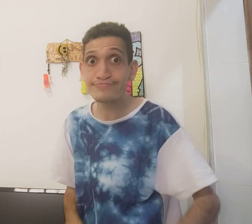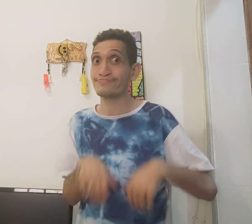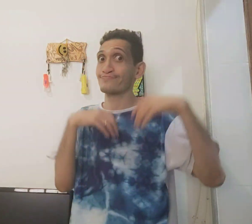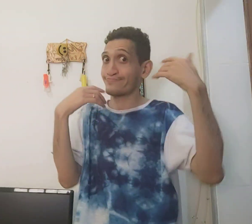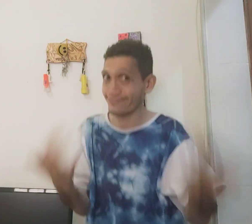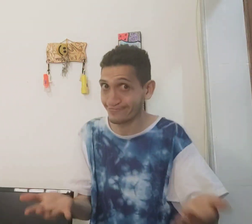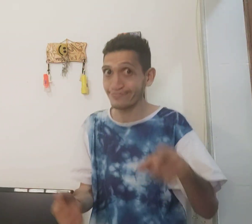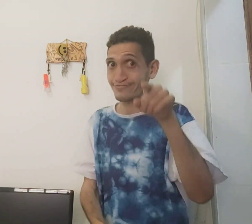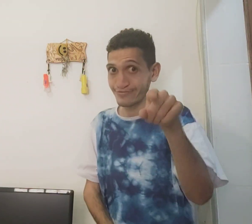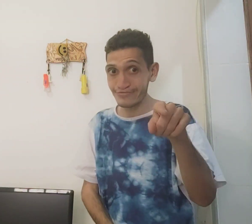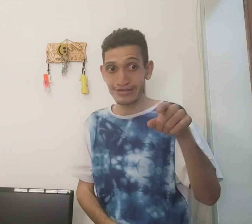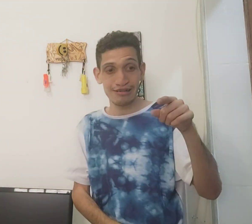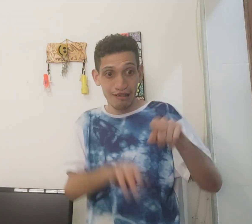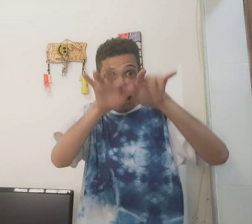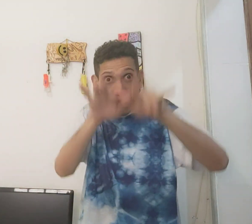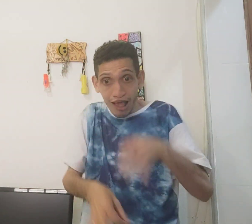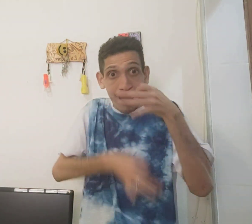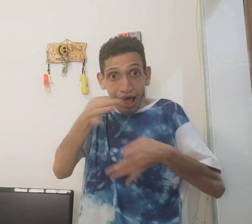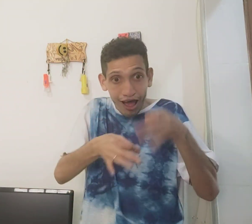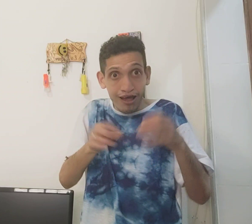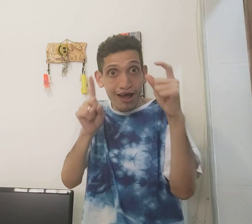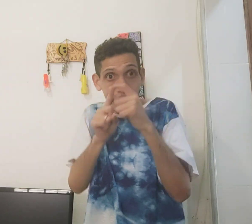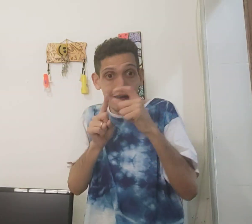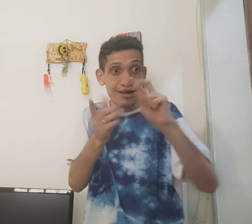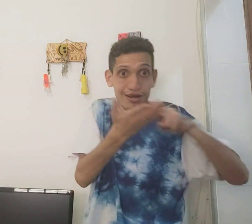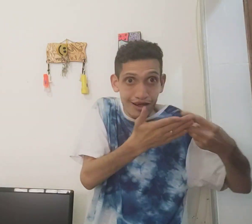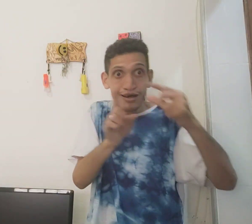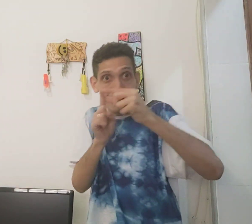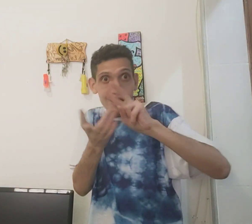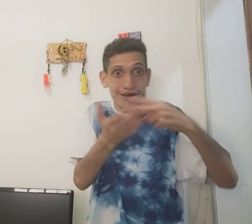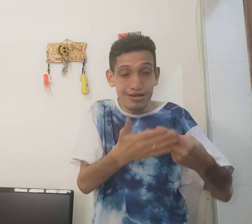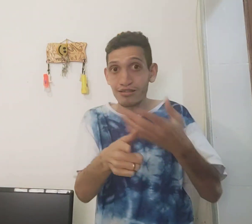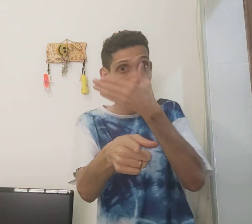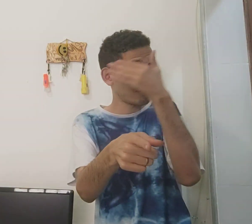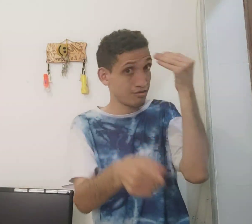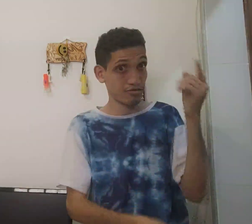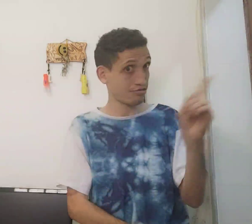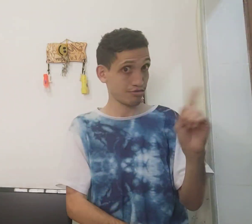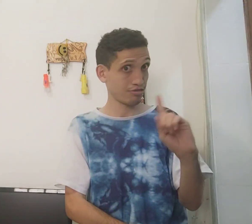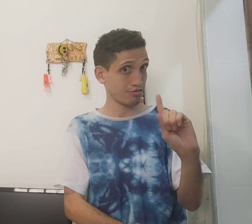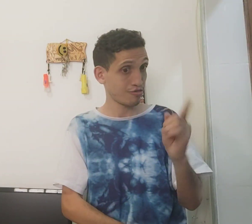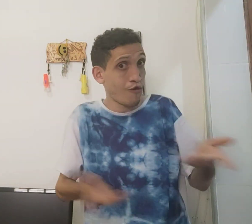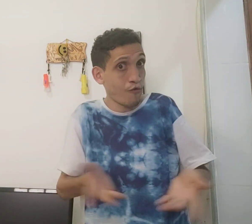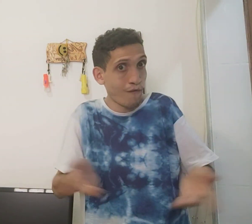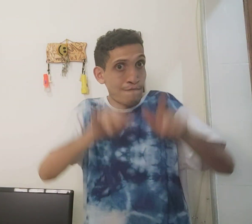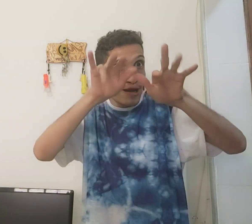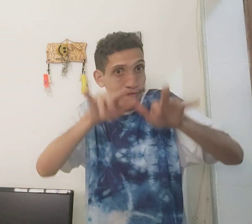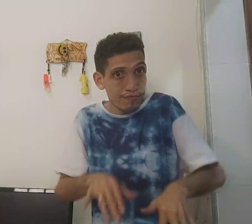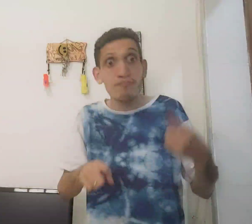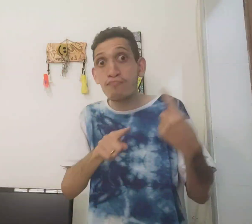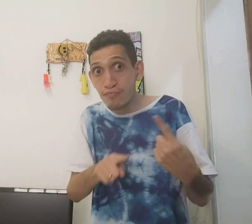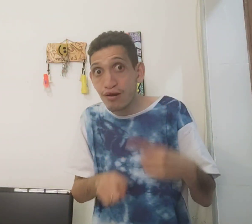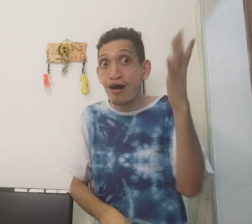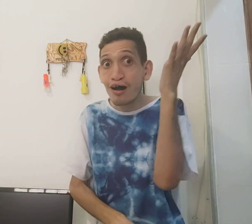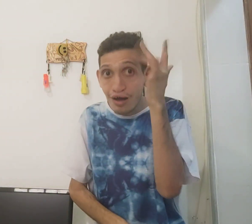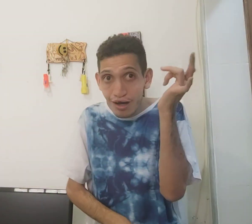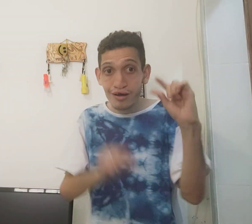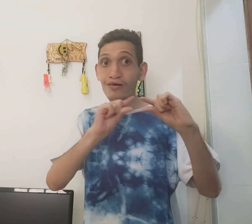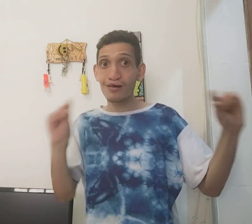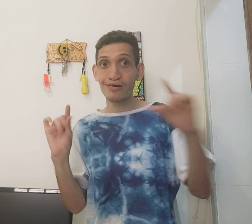Então, agora você vai comentar aí a tradução pra cada palavra, não esquece. Então, deixa eu colocar o